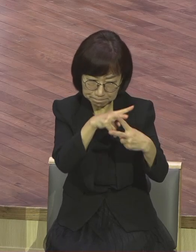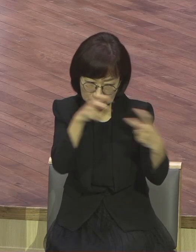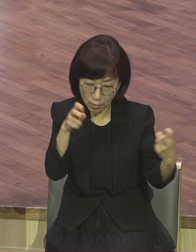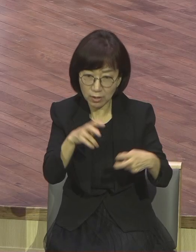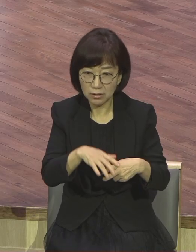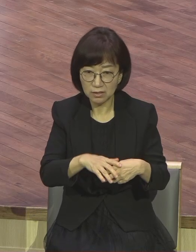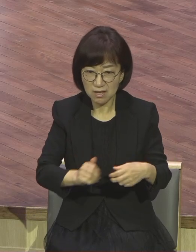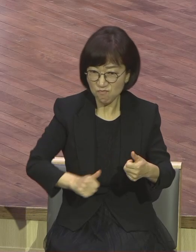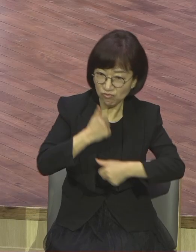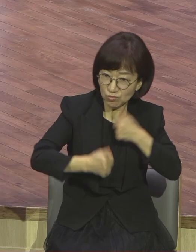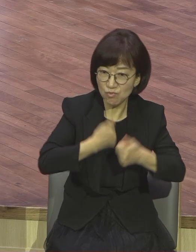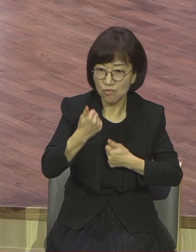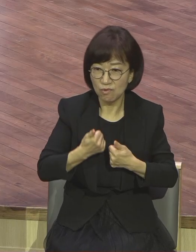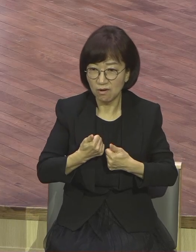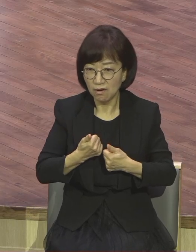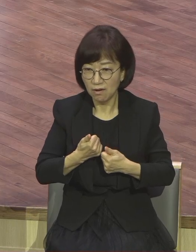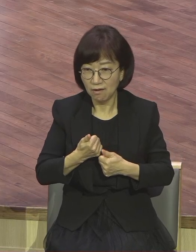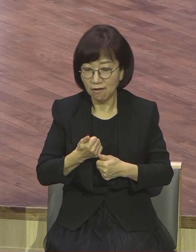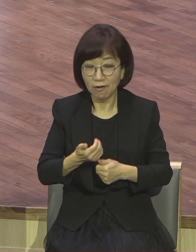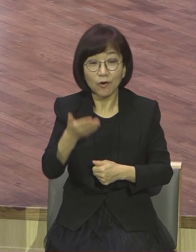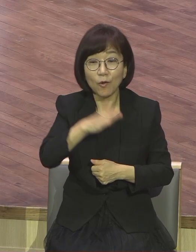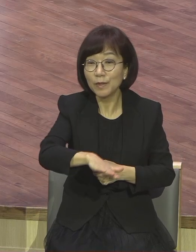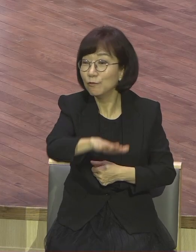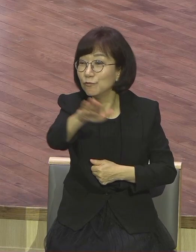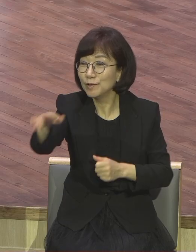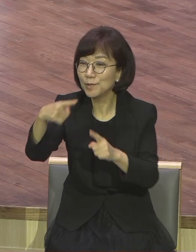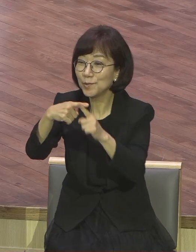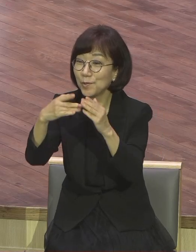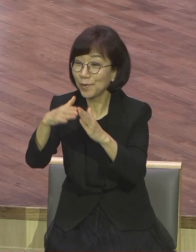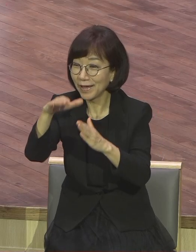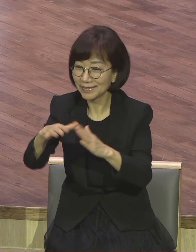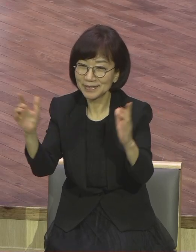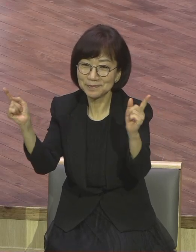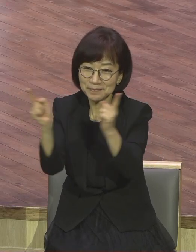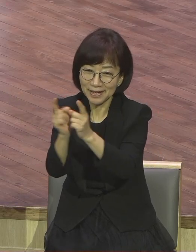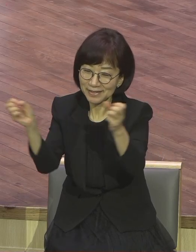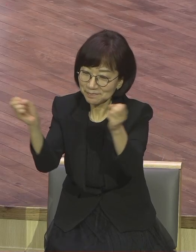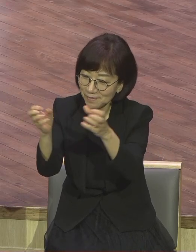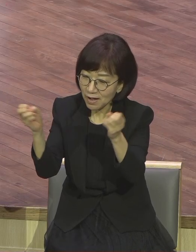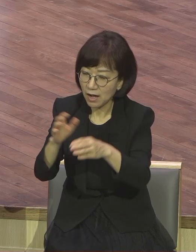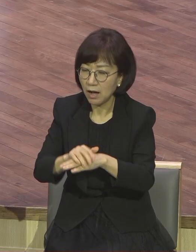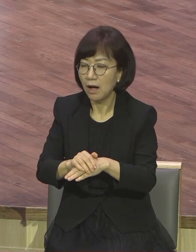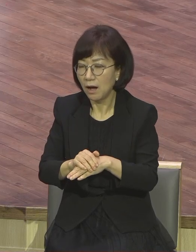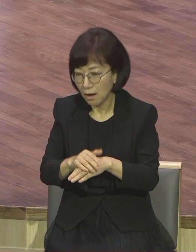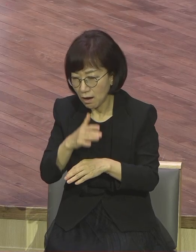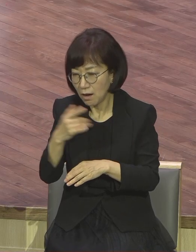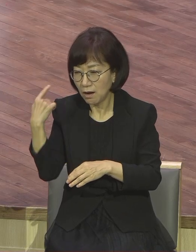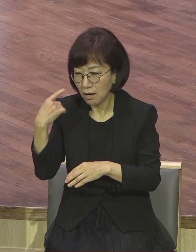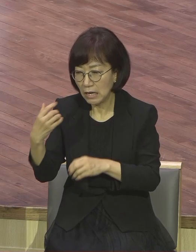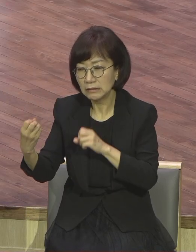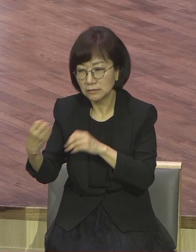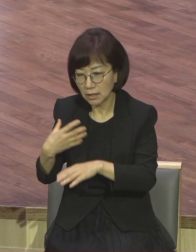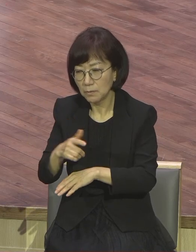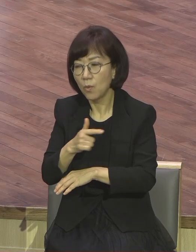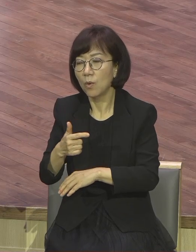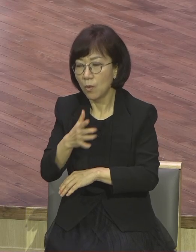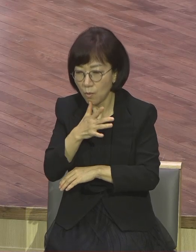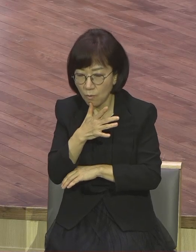없어요. 만나서 말씀 포롱 하면 이야 내가 목 들은 거 들었는데 포롱 하면서 여러분의 영혼이 살아나고 새로운